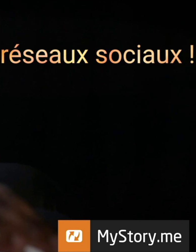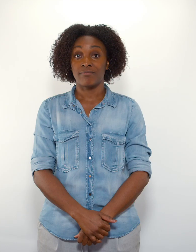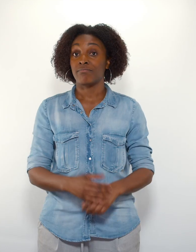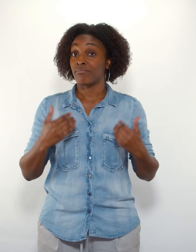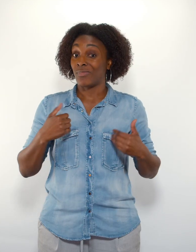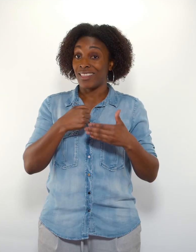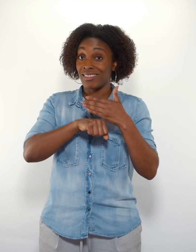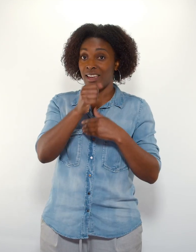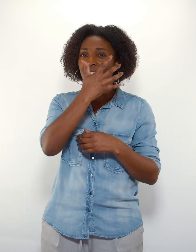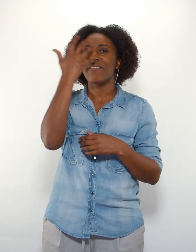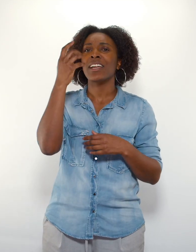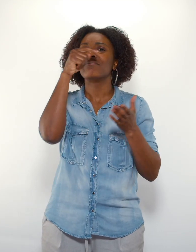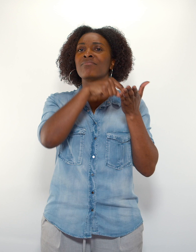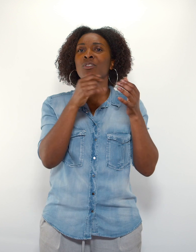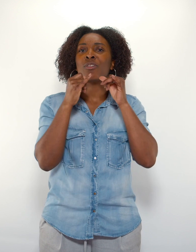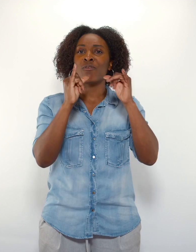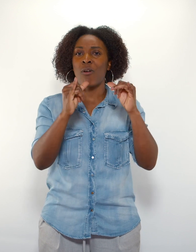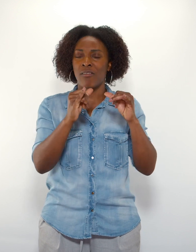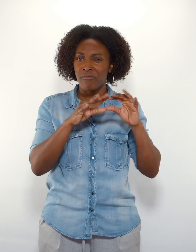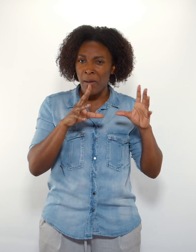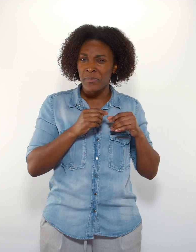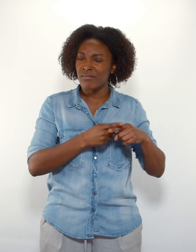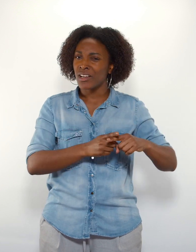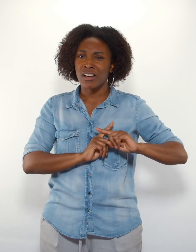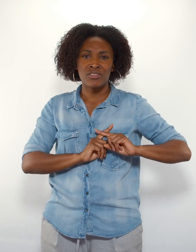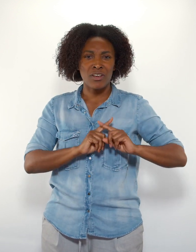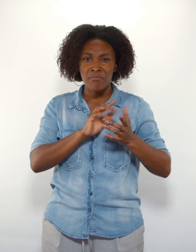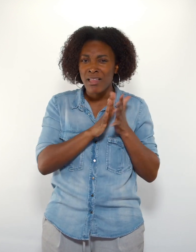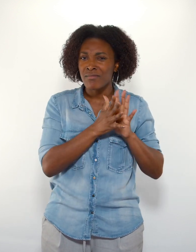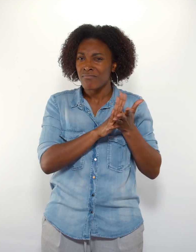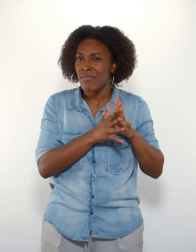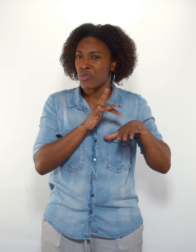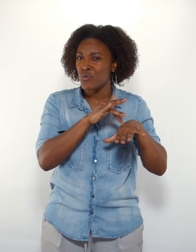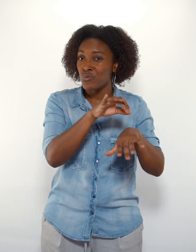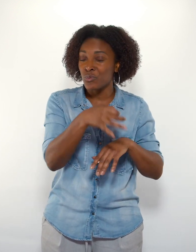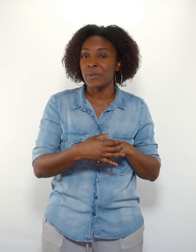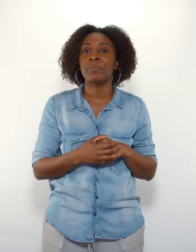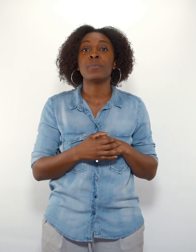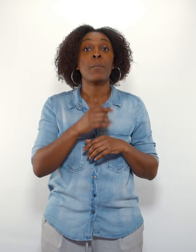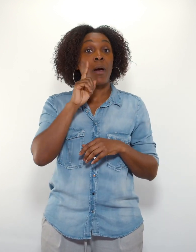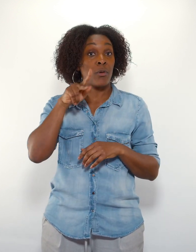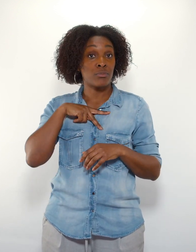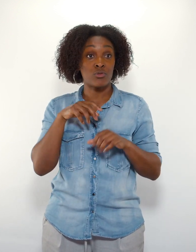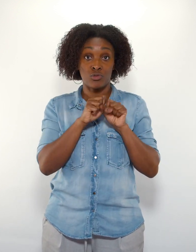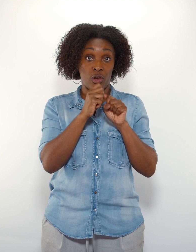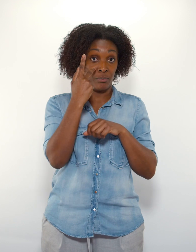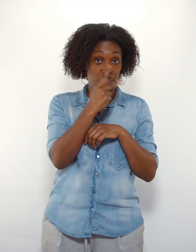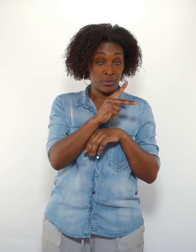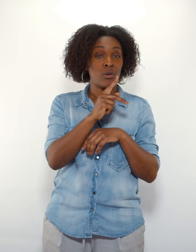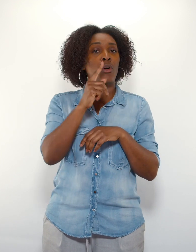Je suis né en Côte d'Ivoire, dans une famille chrétienne très pratiquante, et ma mère, ainsi que ses soeurs, ainsi que mon grand